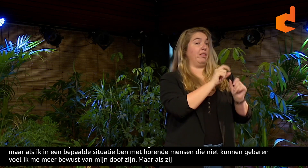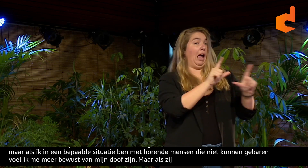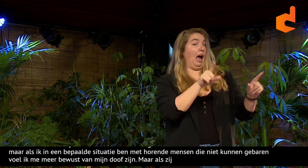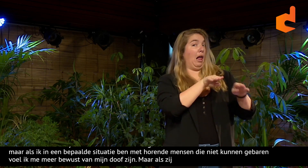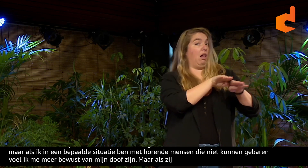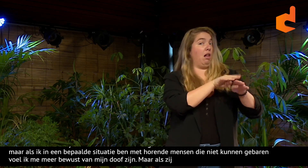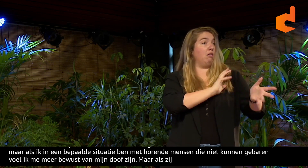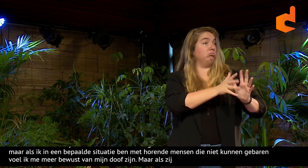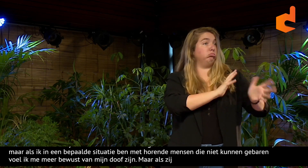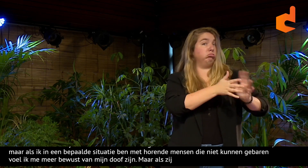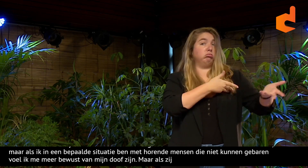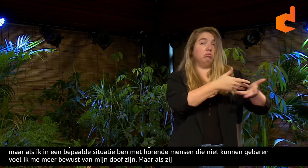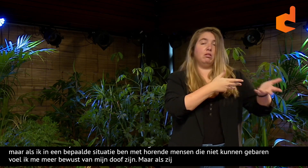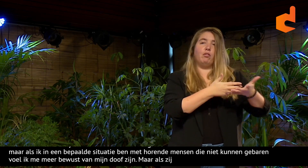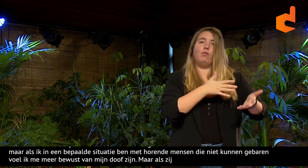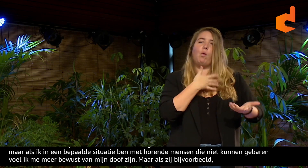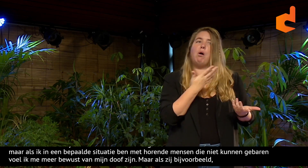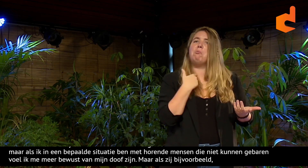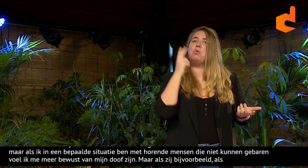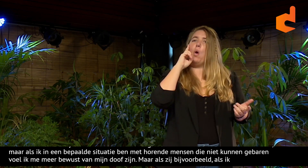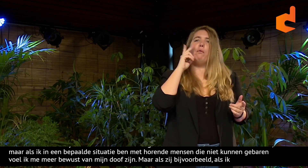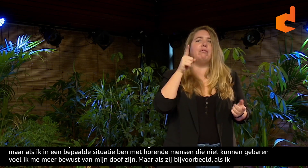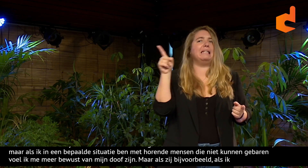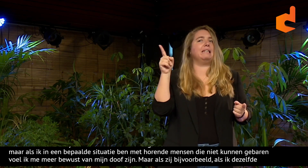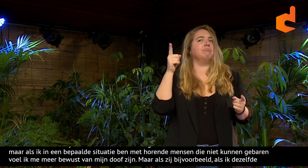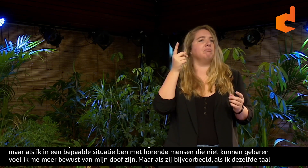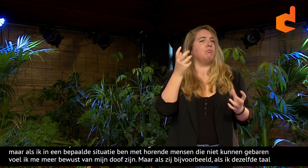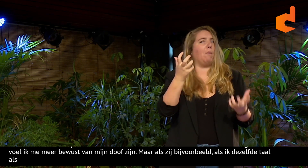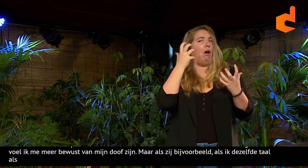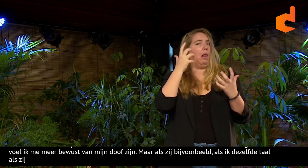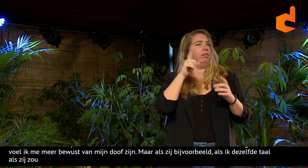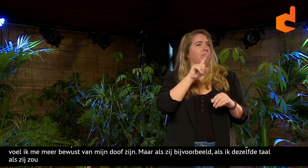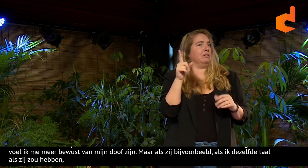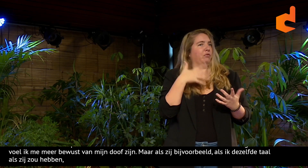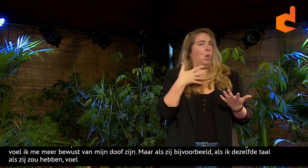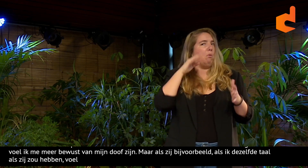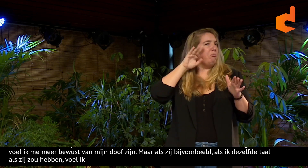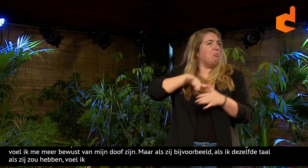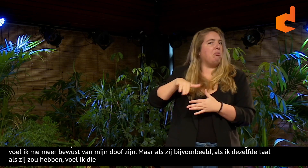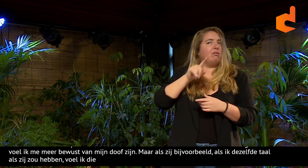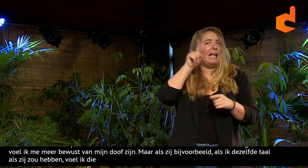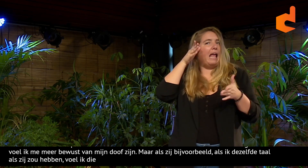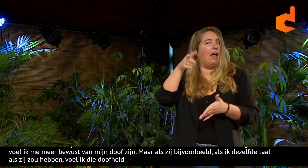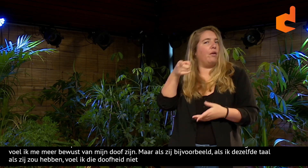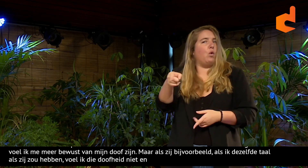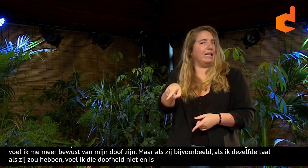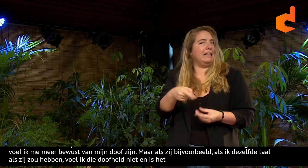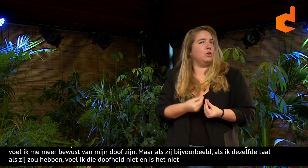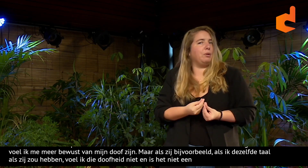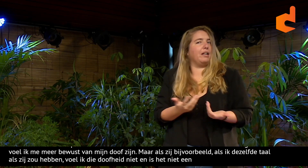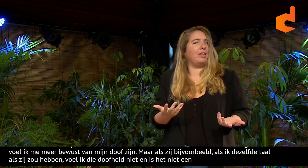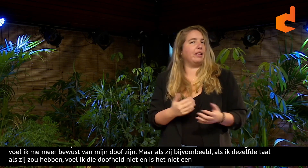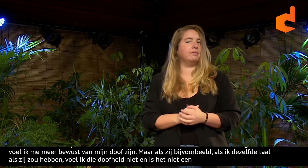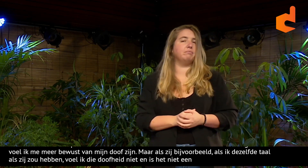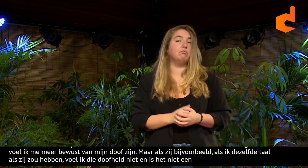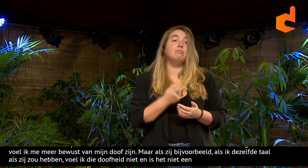als ik dezelfde taal zou hebben als hen, dan voel ik die doofheid niet. Dan is dat niet een opvallend subjectiviteit